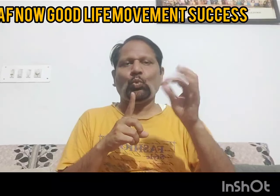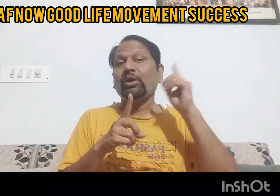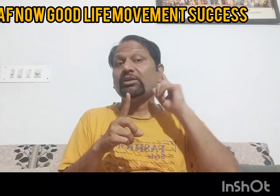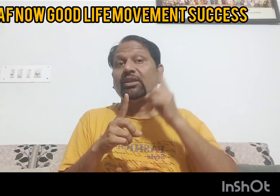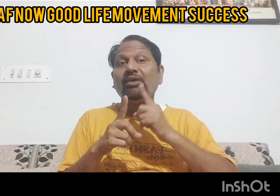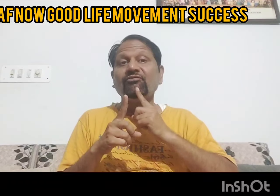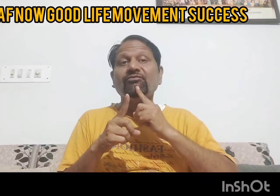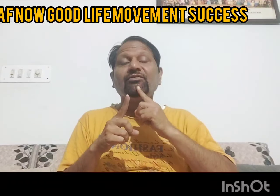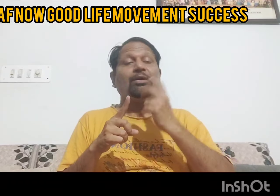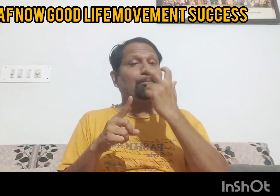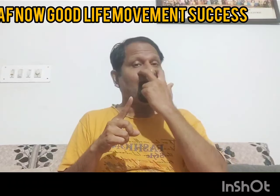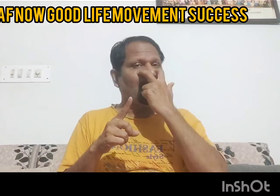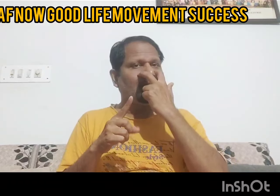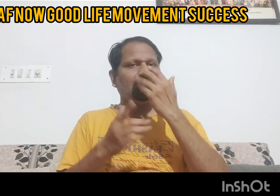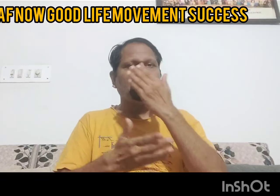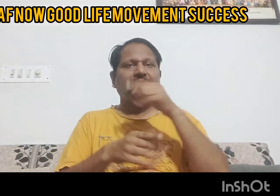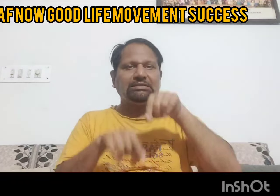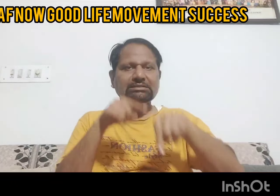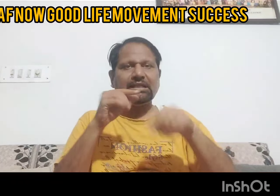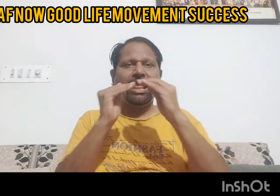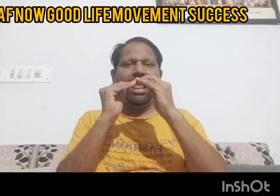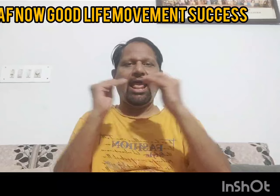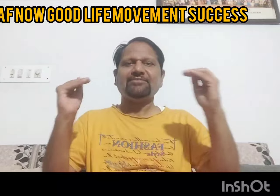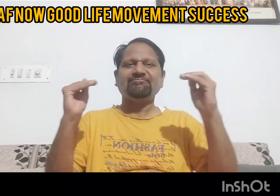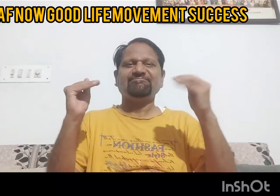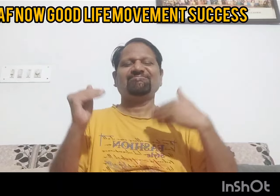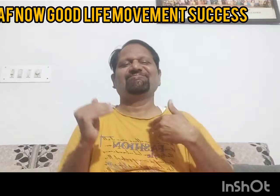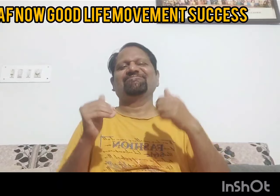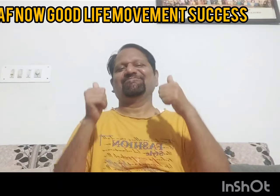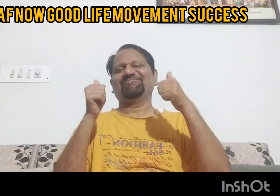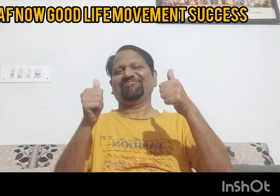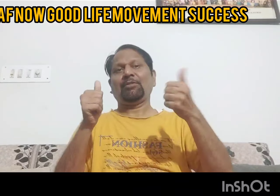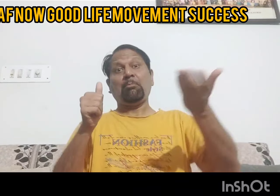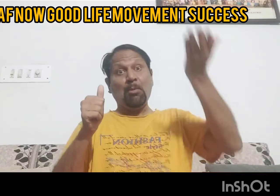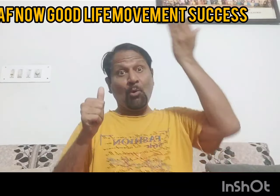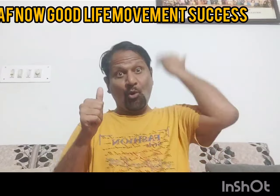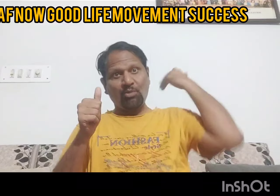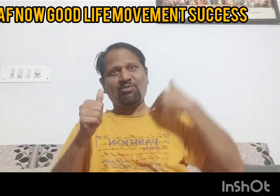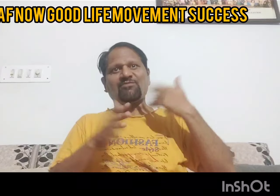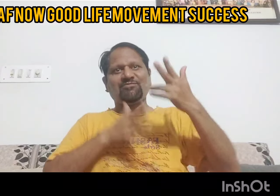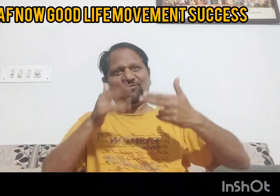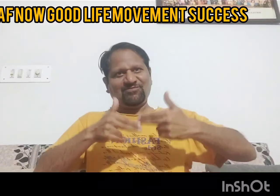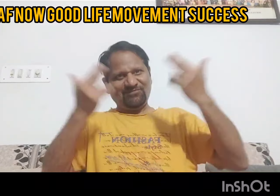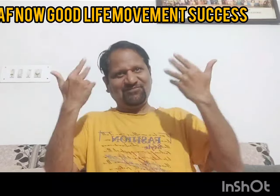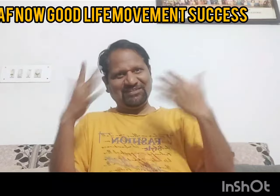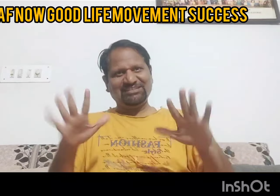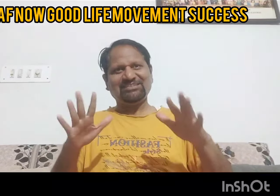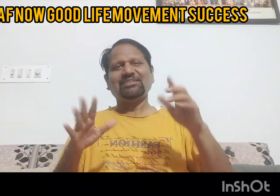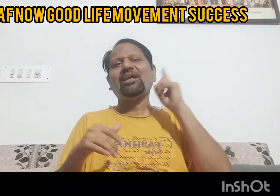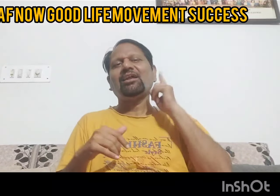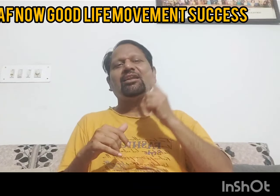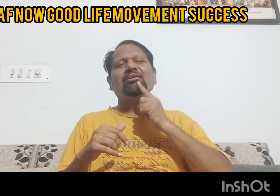और ब्लाइंड मुखबदिर और अस्तिबादिर सब की बिशेश भरती होगी